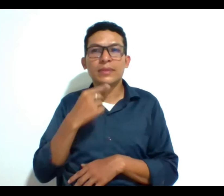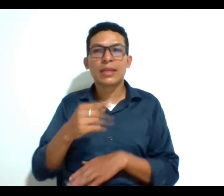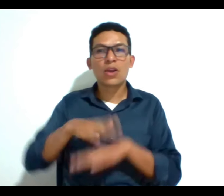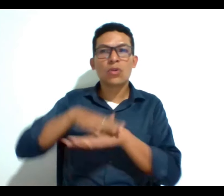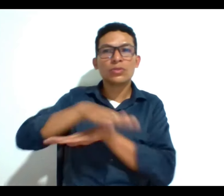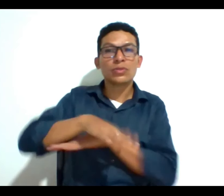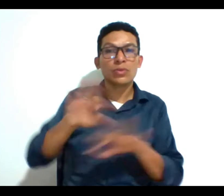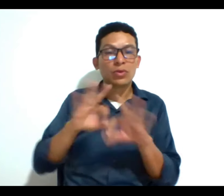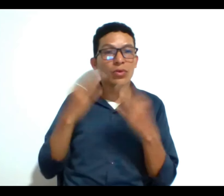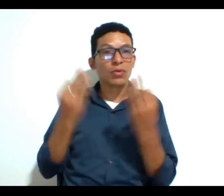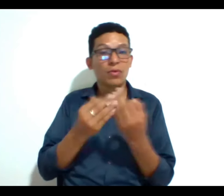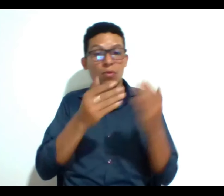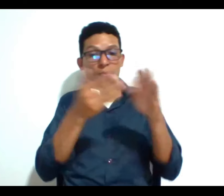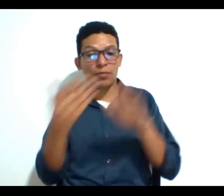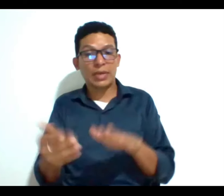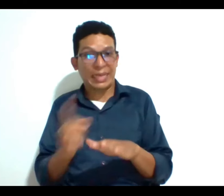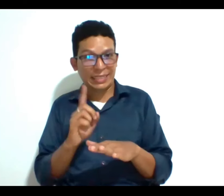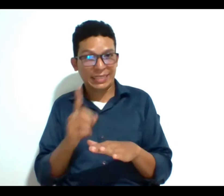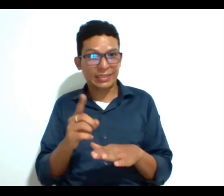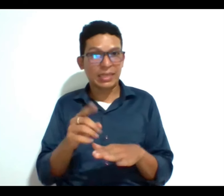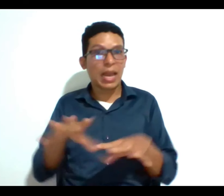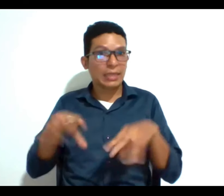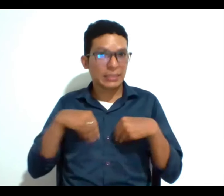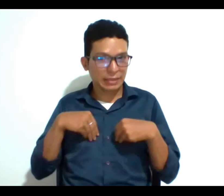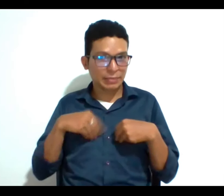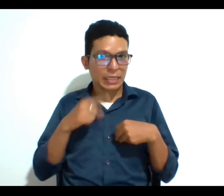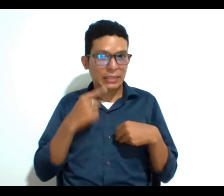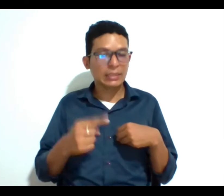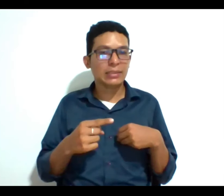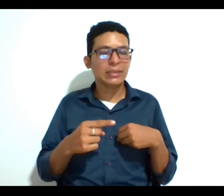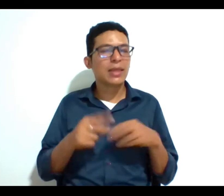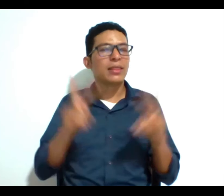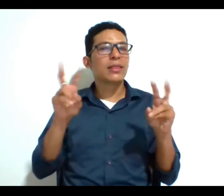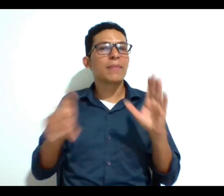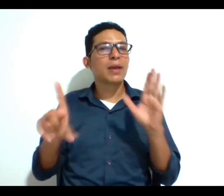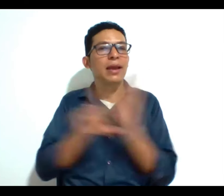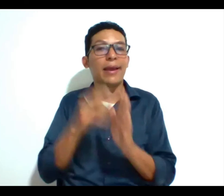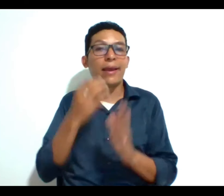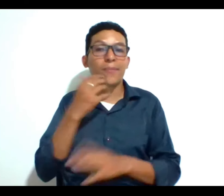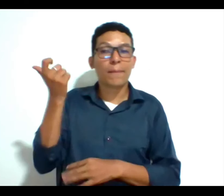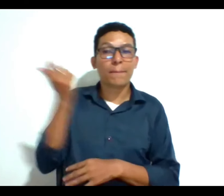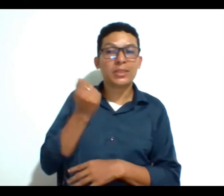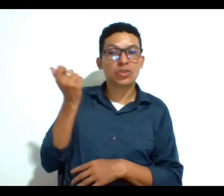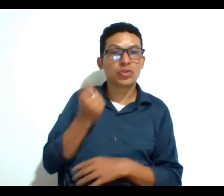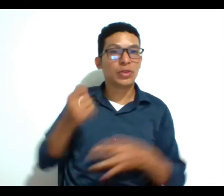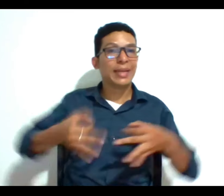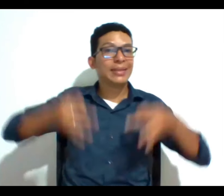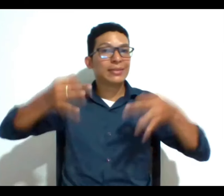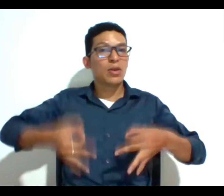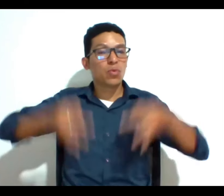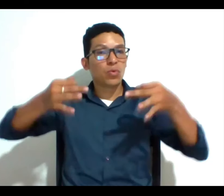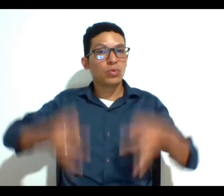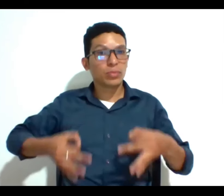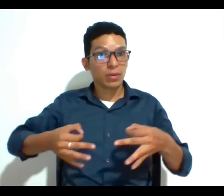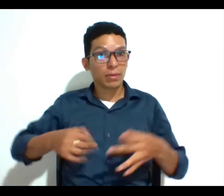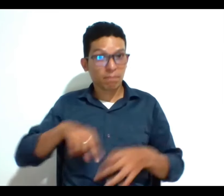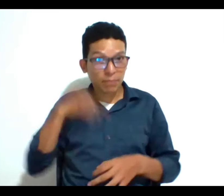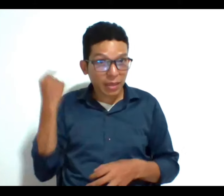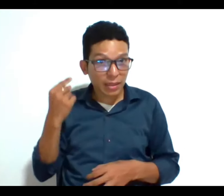consecuencias tiene para la familia cuya muerte se da por estos consentimientos en cuanto a temas legales como pensiones y seguros se pierden los derechos